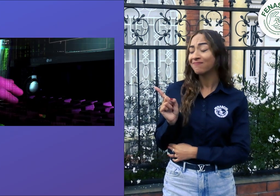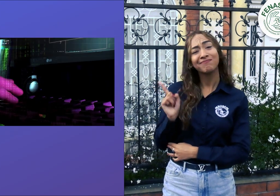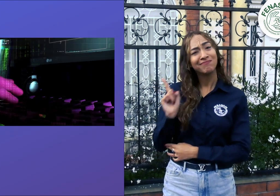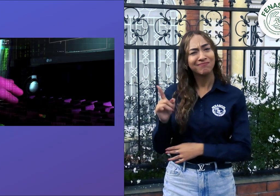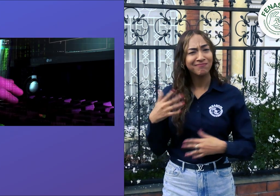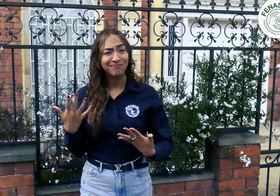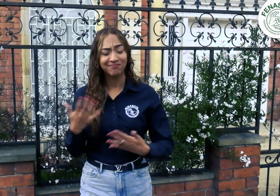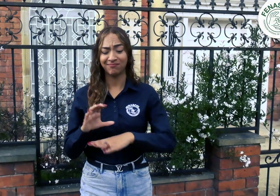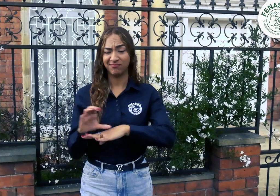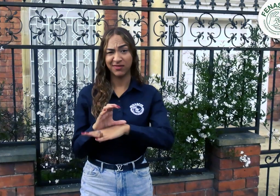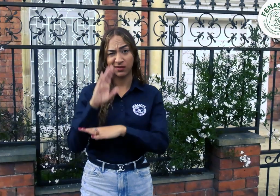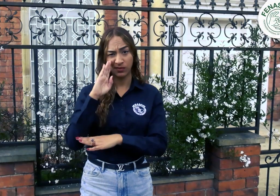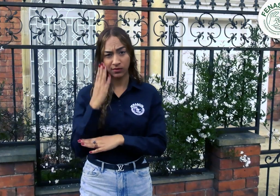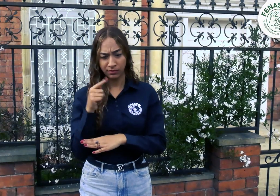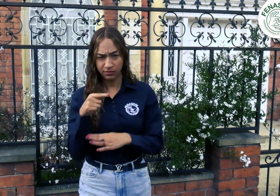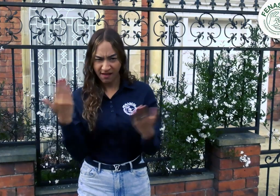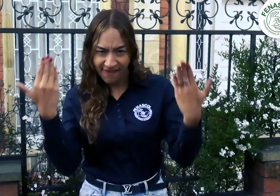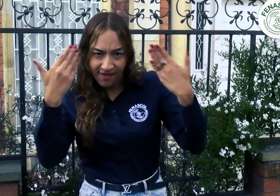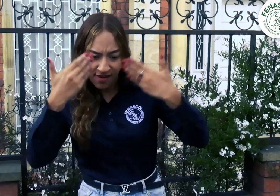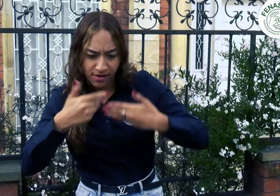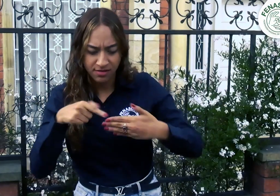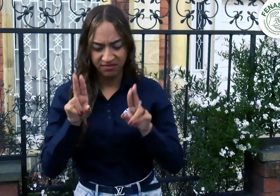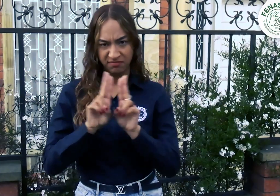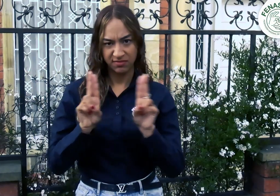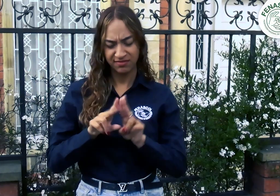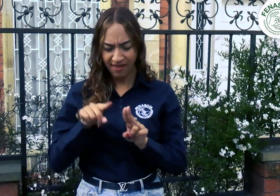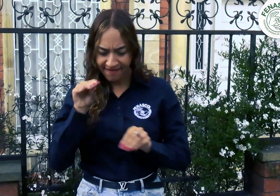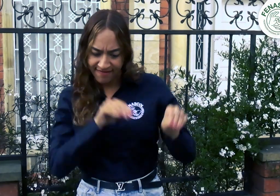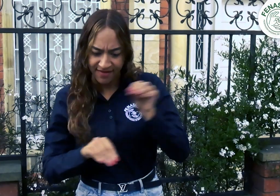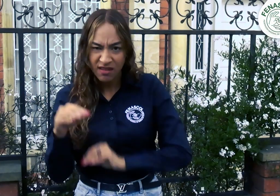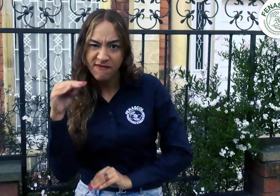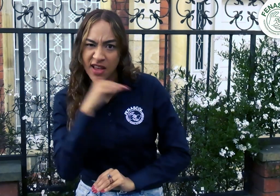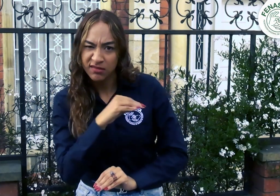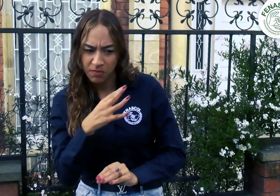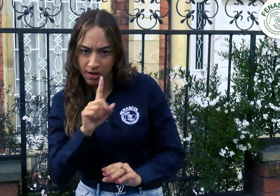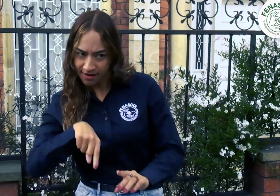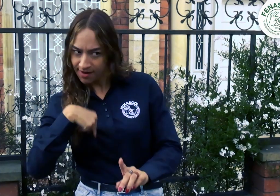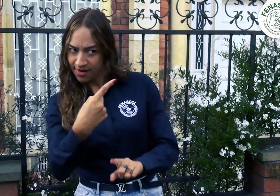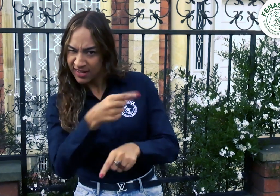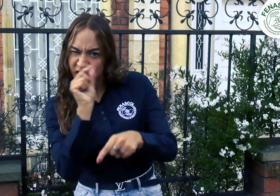Como ven, desde los teléfonos móviles o desde un ordenador, personas